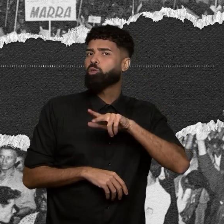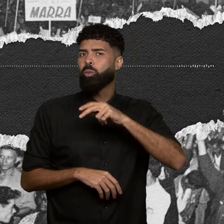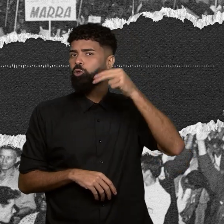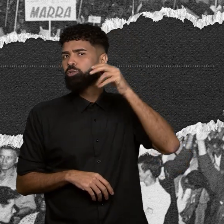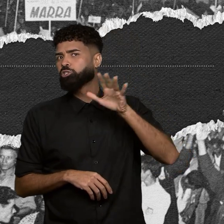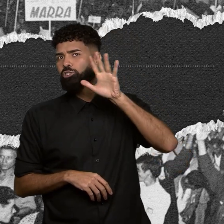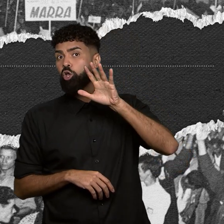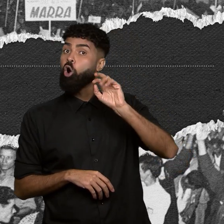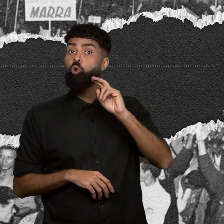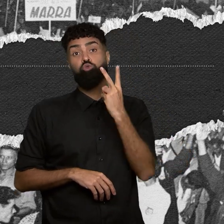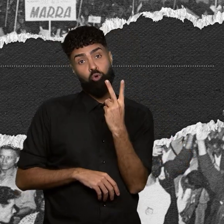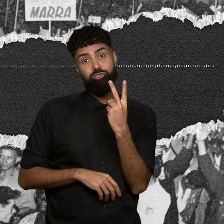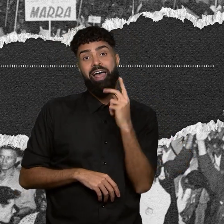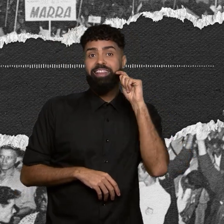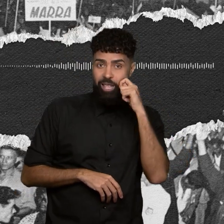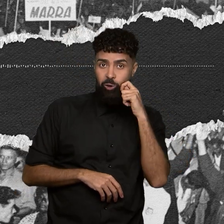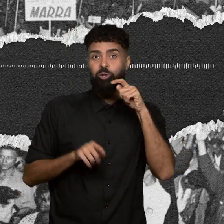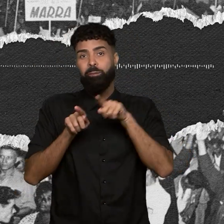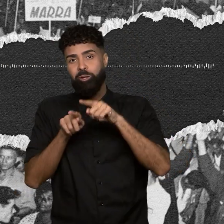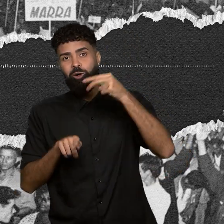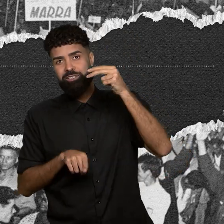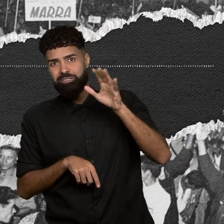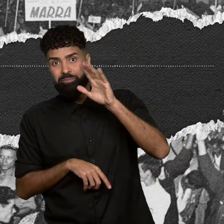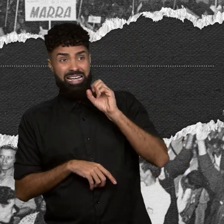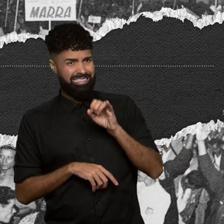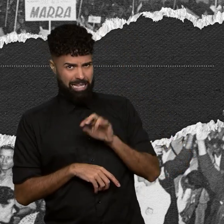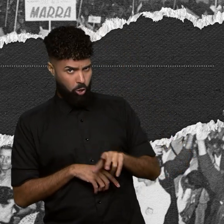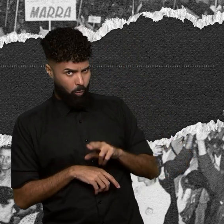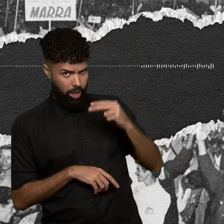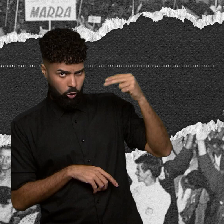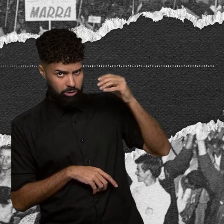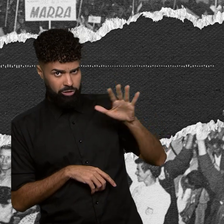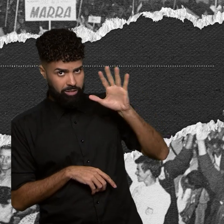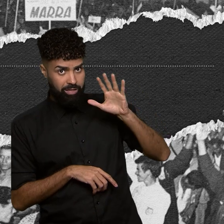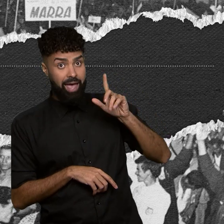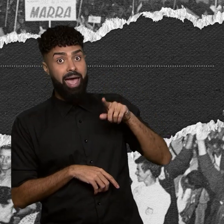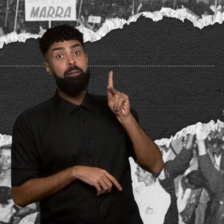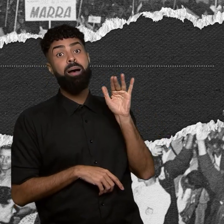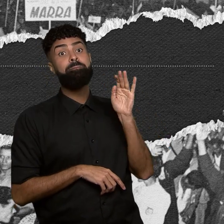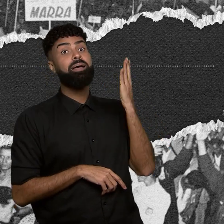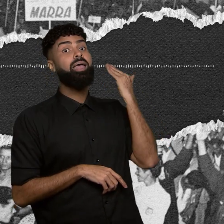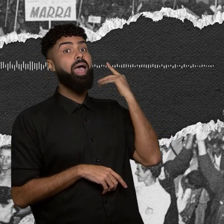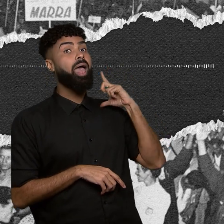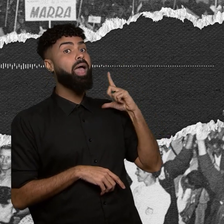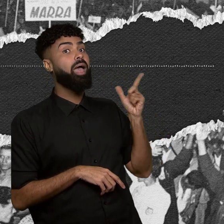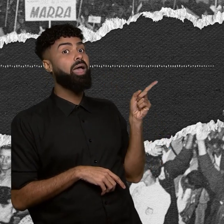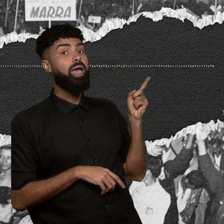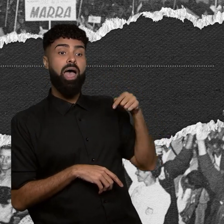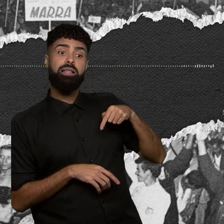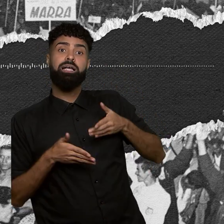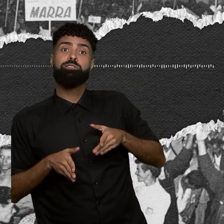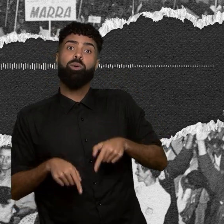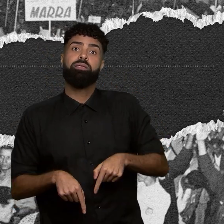coisas. E se não for nordestino, é filho. Se não for filho, é nevito.